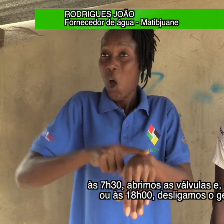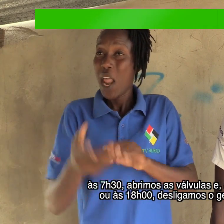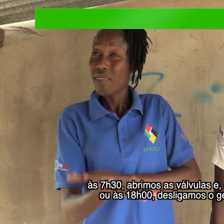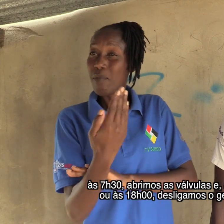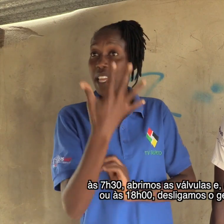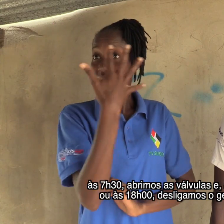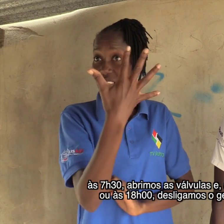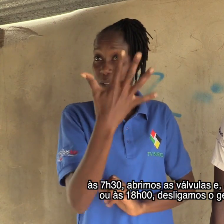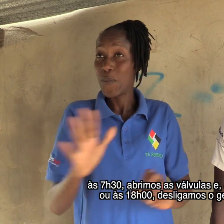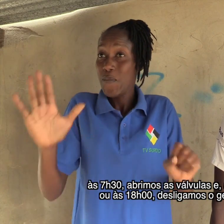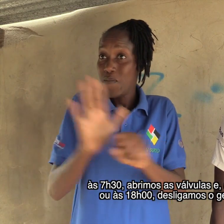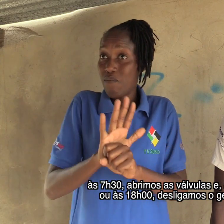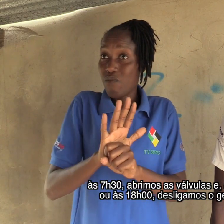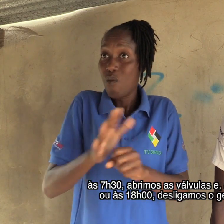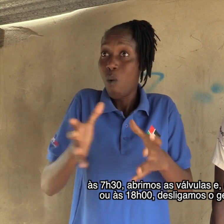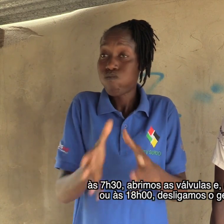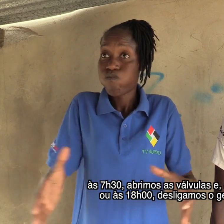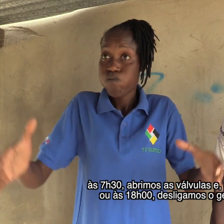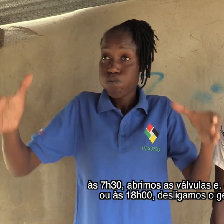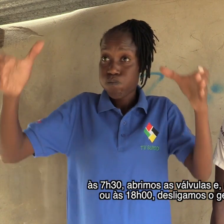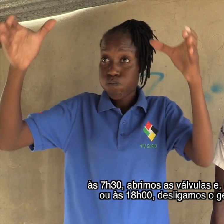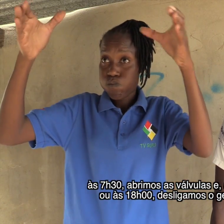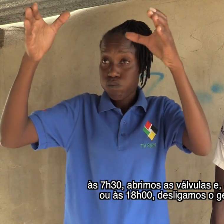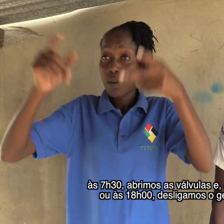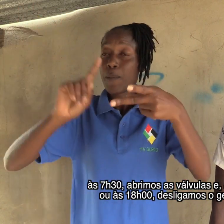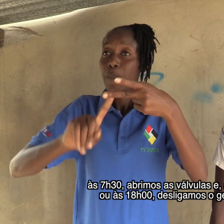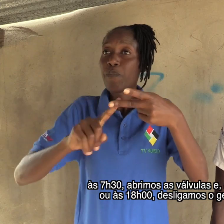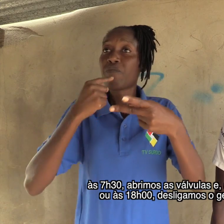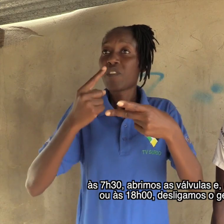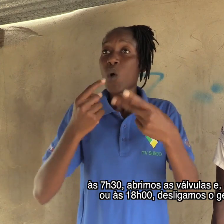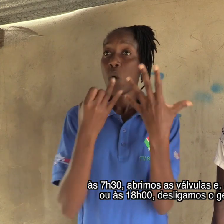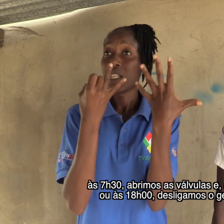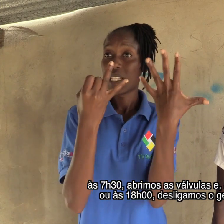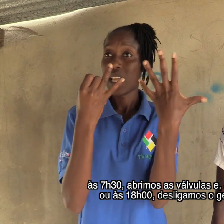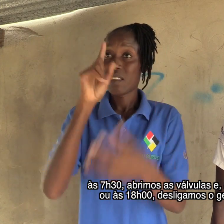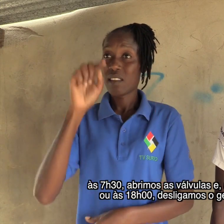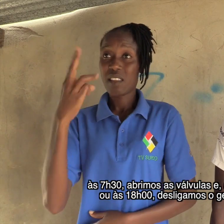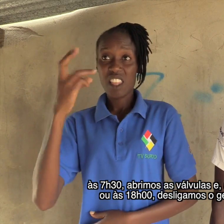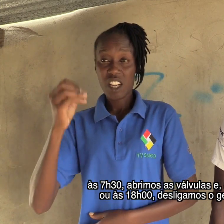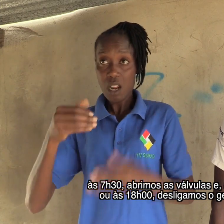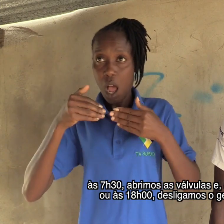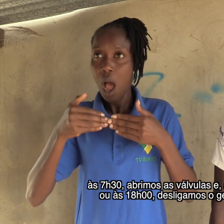depois às 7 e meia estamos a abrir as válvulas. Então